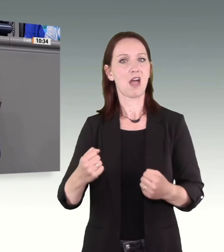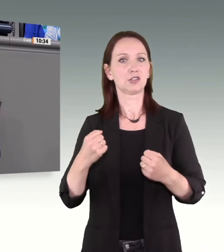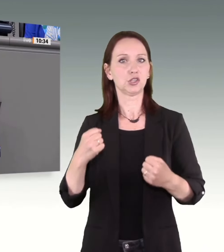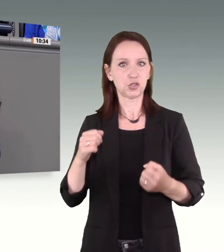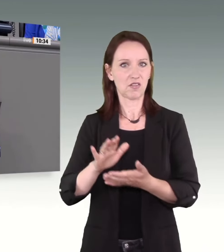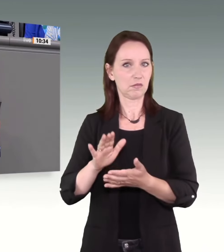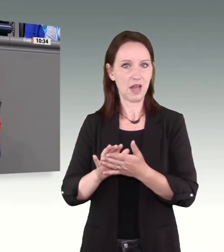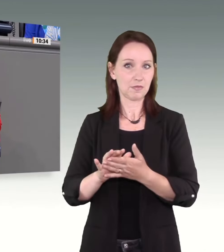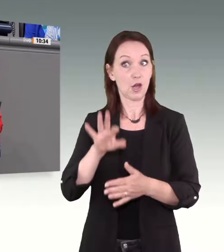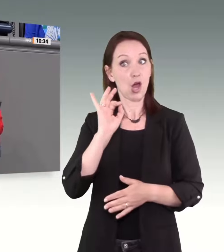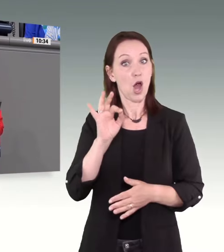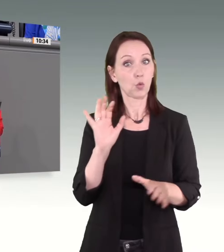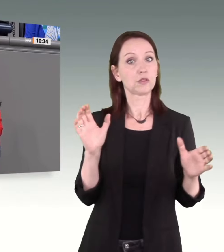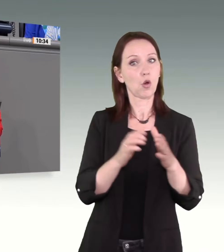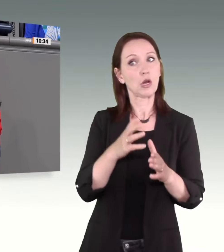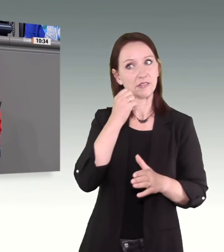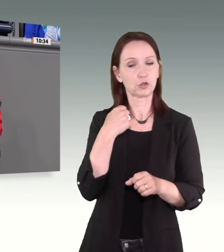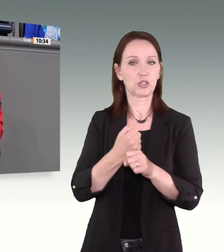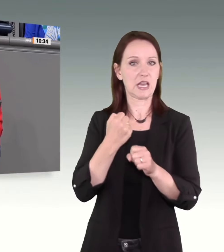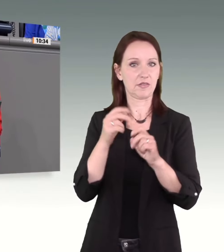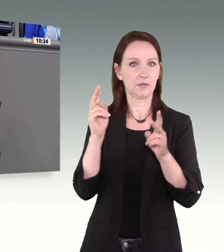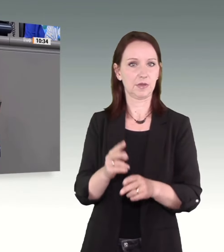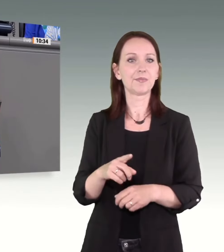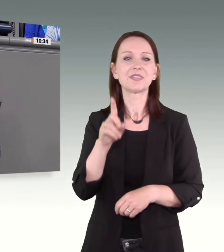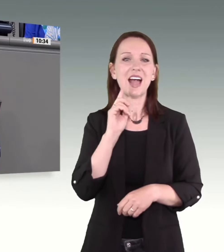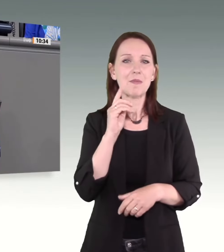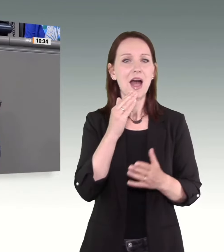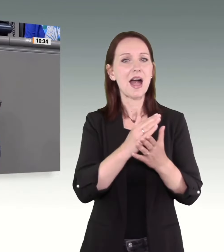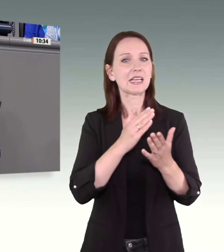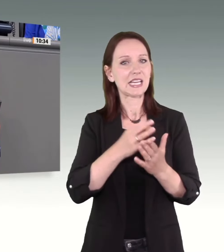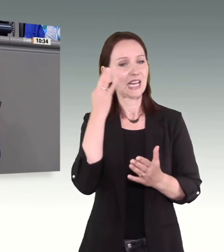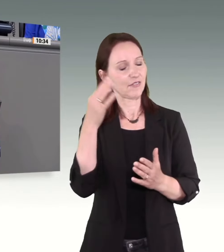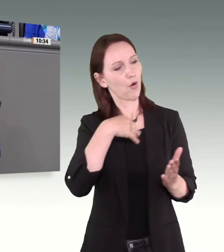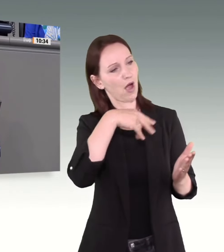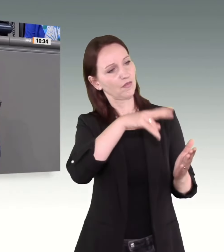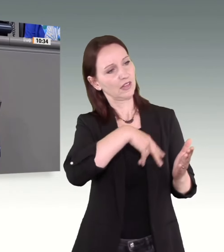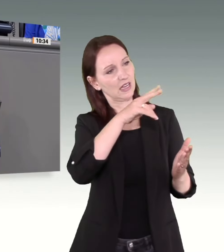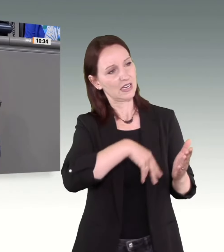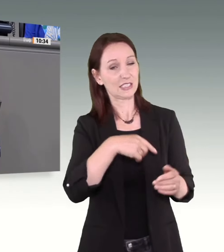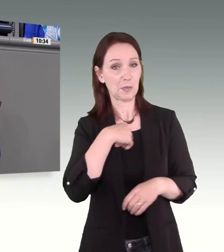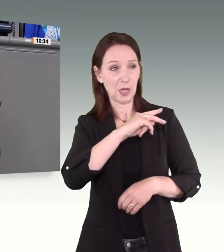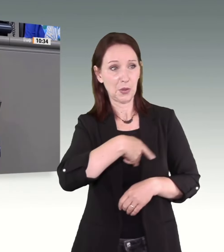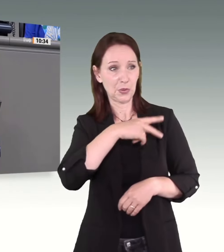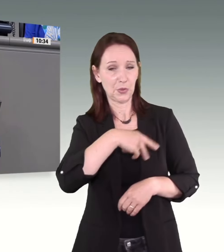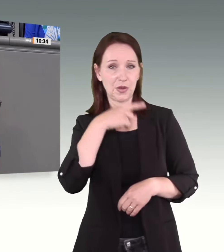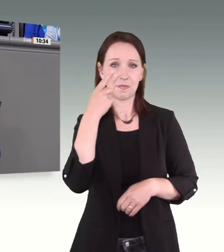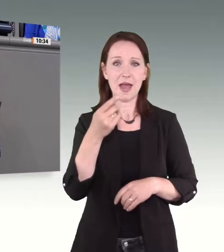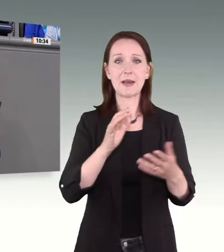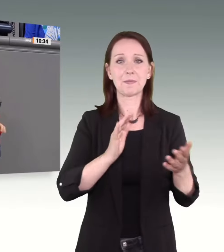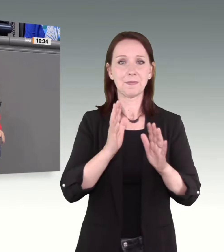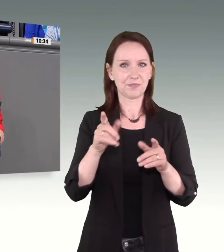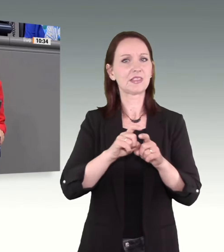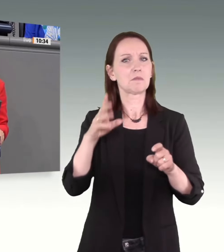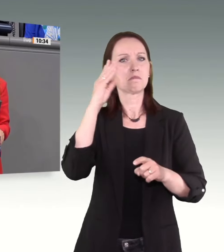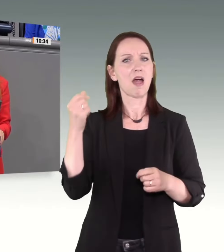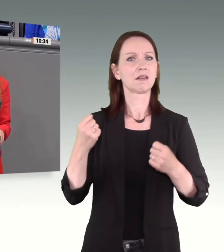ich Ihren Gesetzentwurf so lese, bin ich mir unsicher, ob wir die gleiche Analyse haben, also das mit dem Patriarchat. Denn Sie schreiben in Ihrem Entwurf, Bei